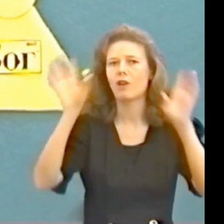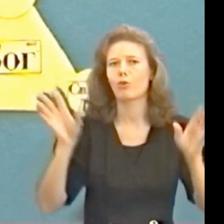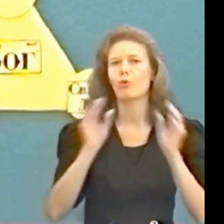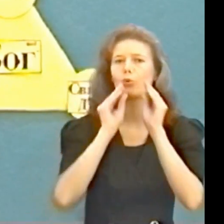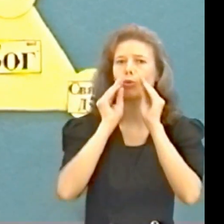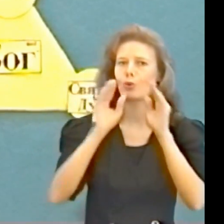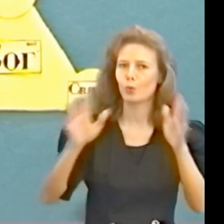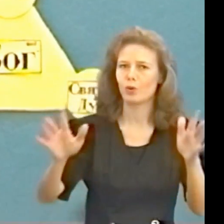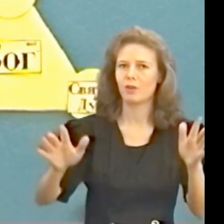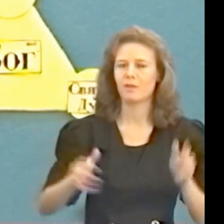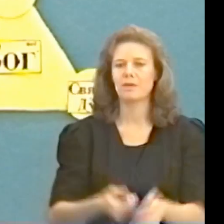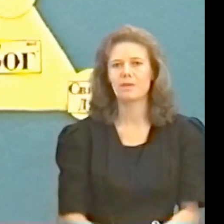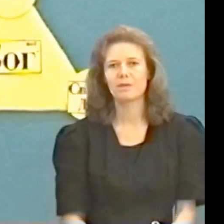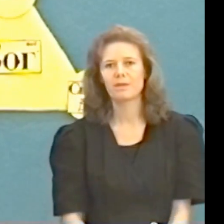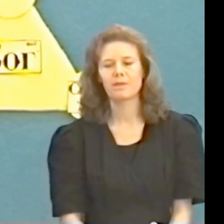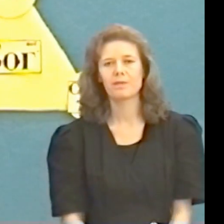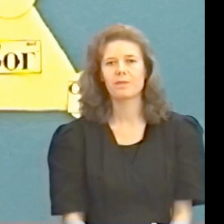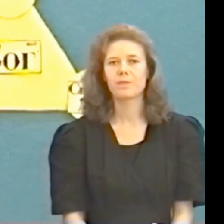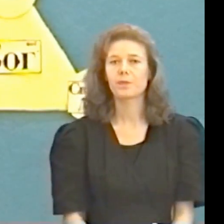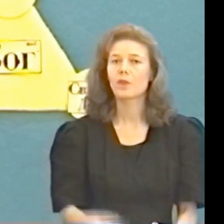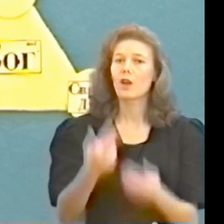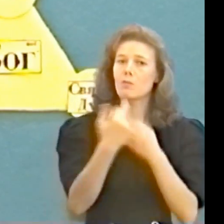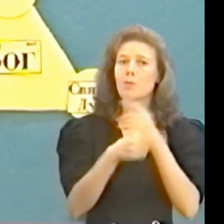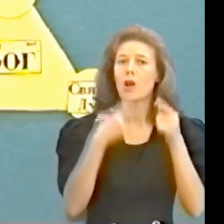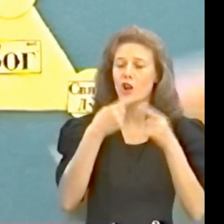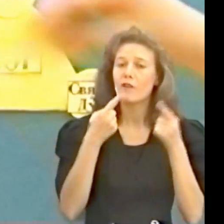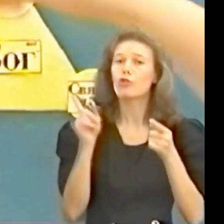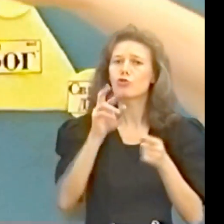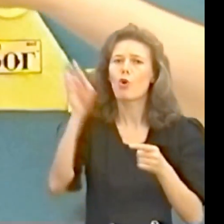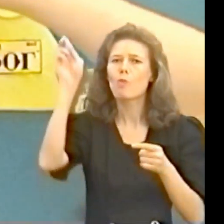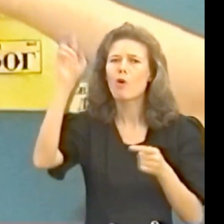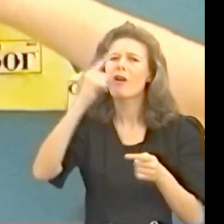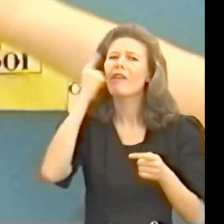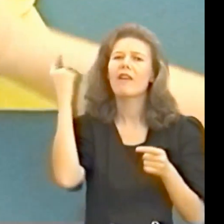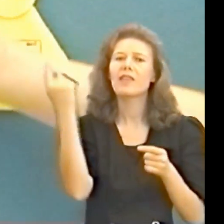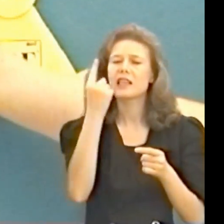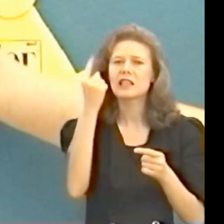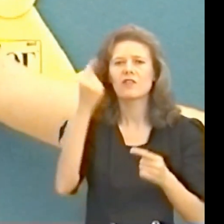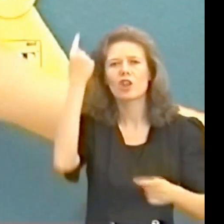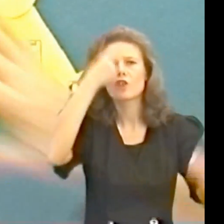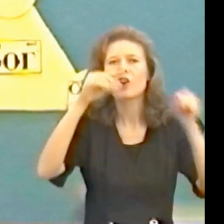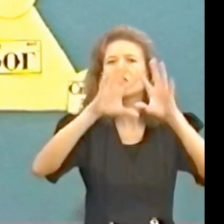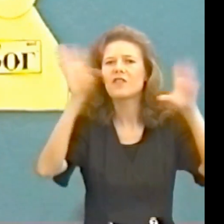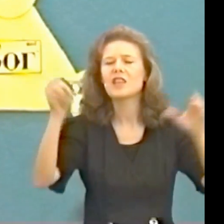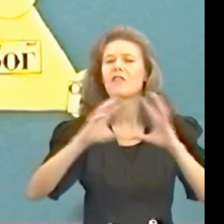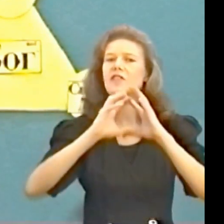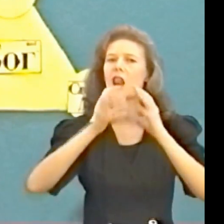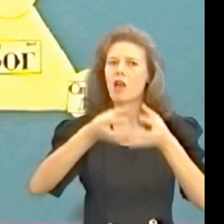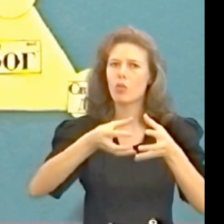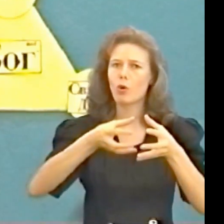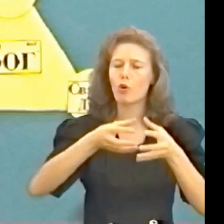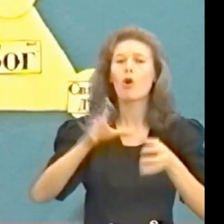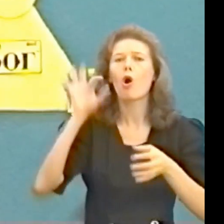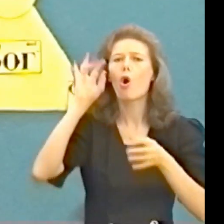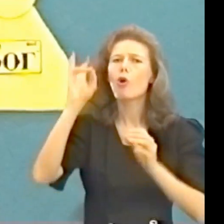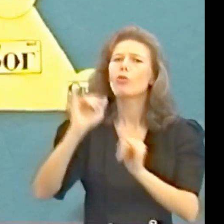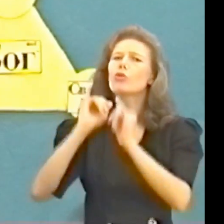библия говорит что бог единственный творец всей вселенной он достоин нашего